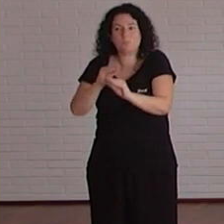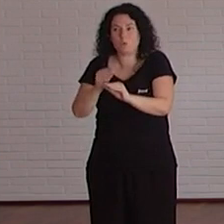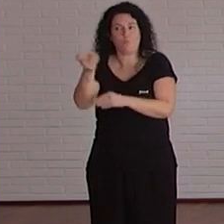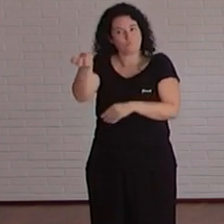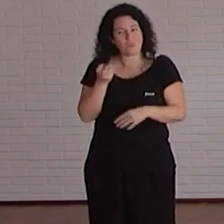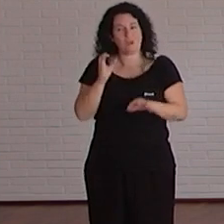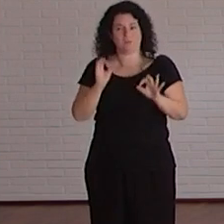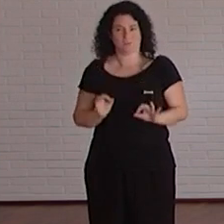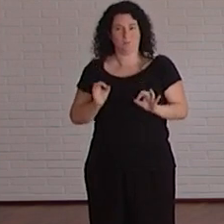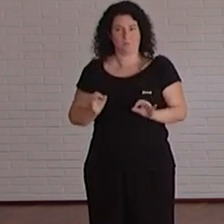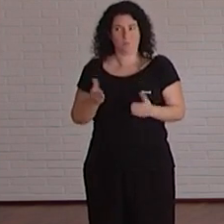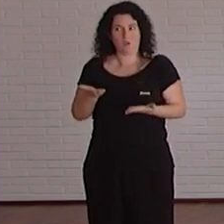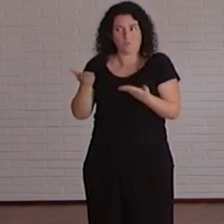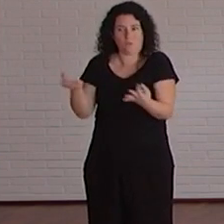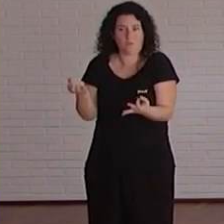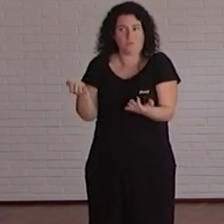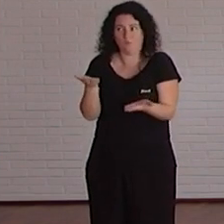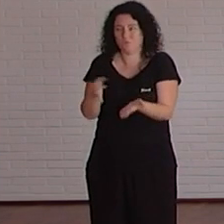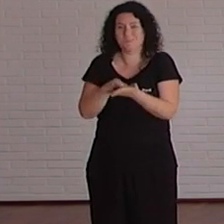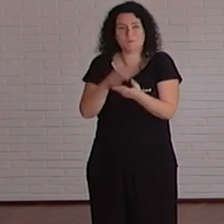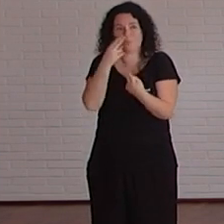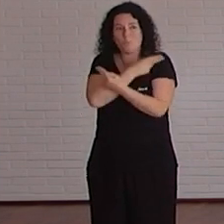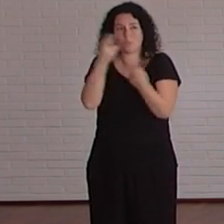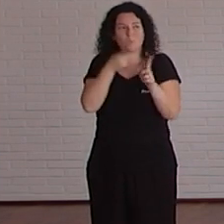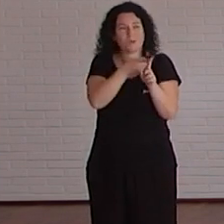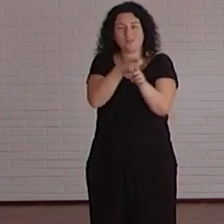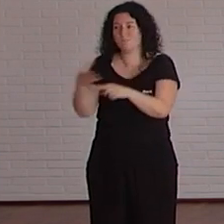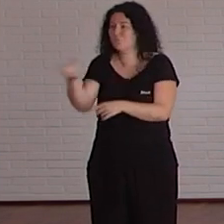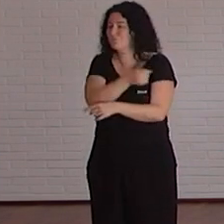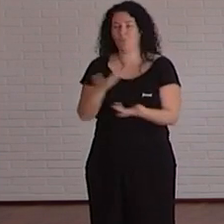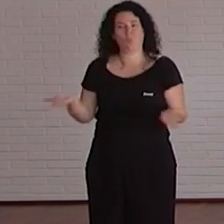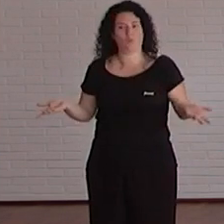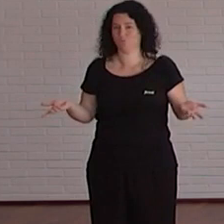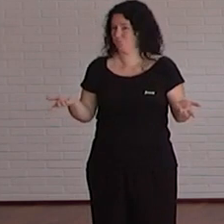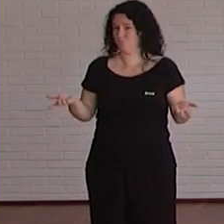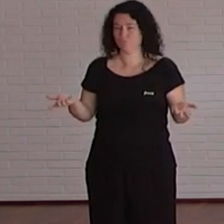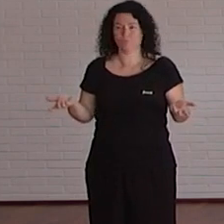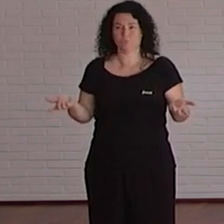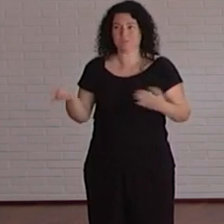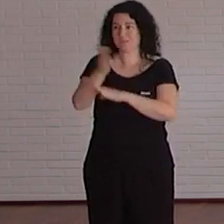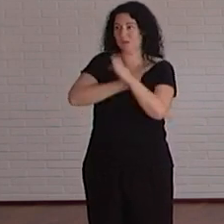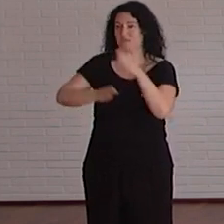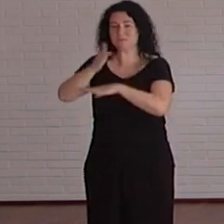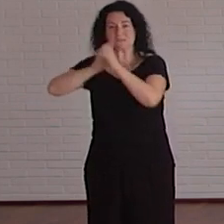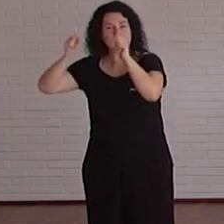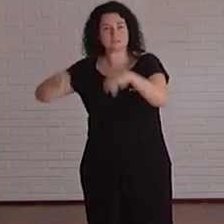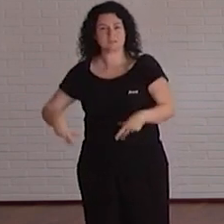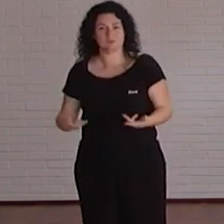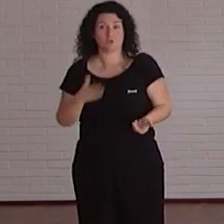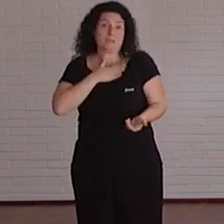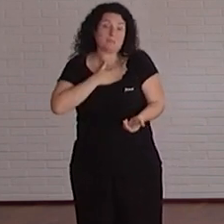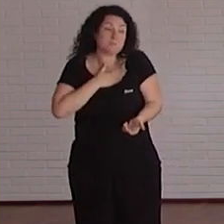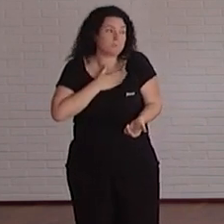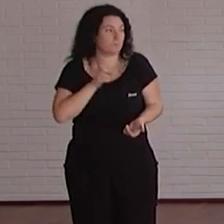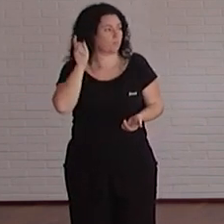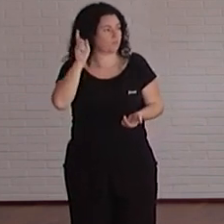al fin y al cabo la universidad es un servicio público para todos los estudiantes todos ¿de acuerdo? esa es la opinión como PDI como